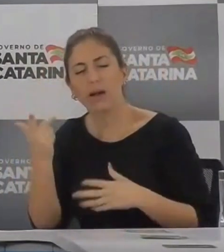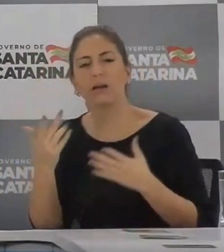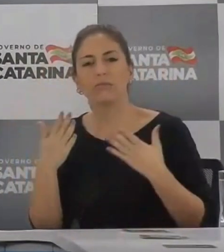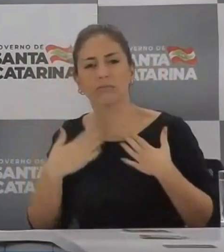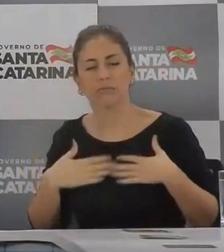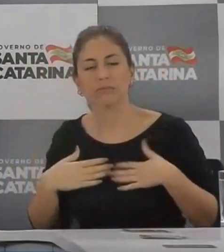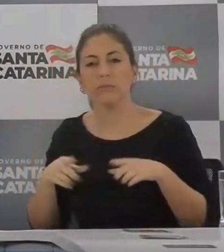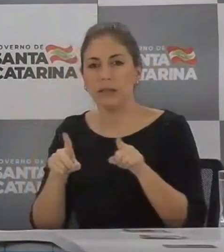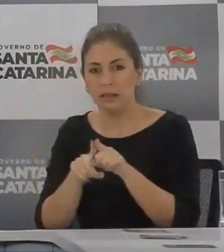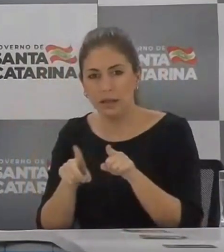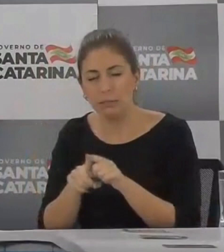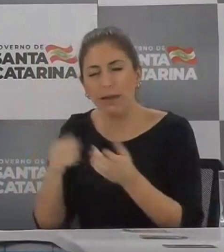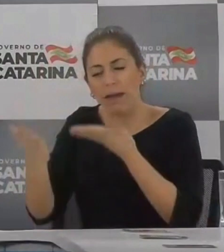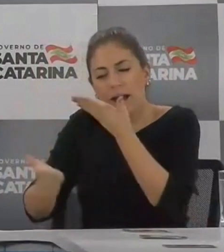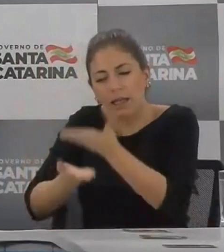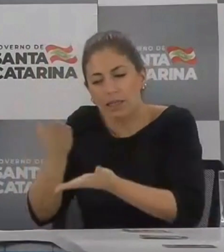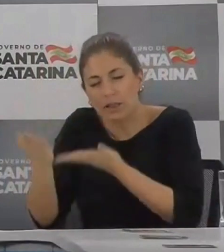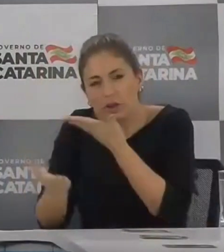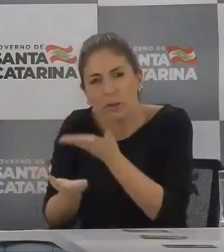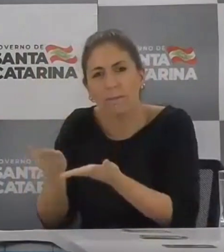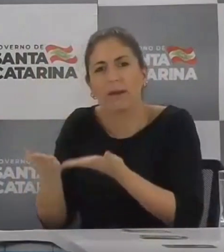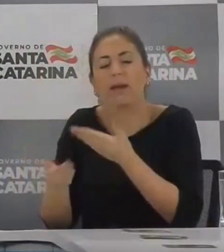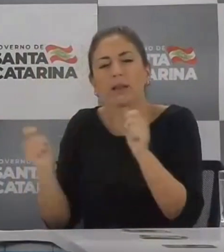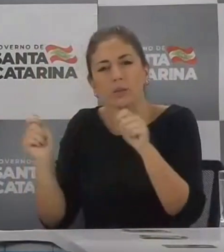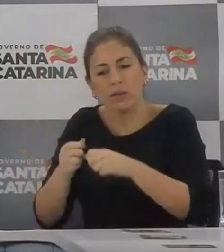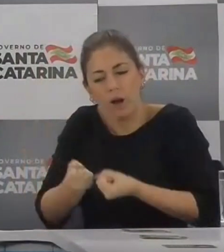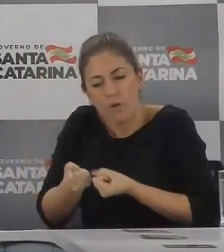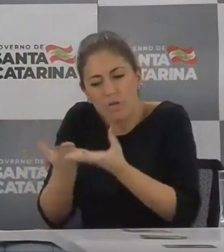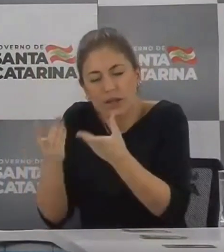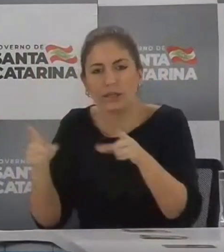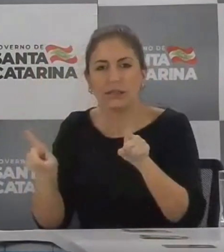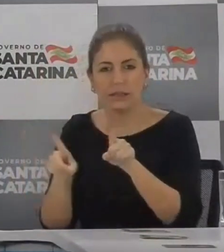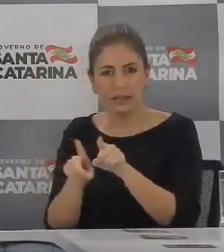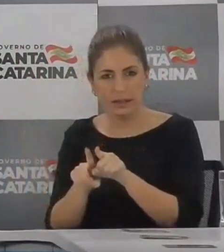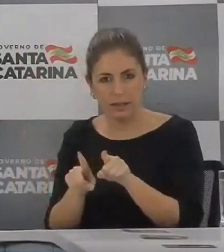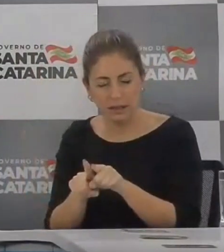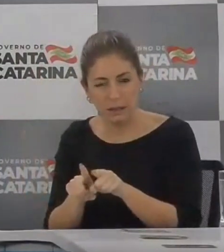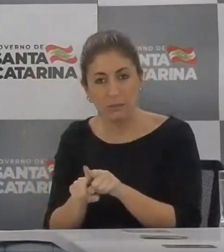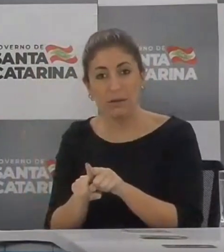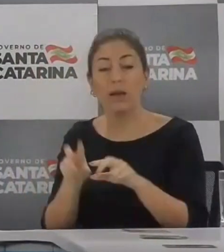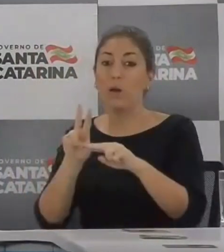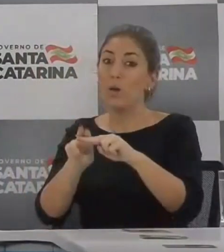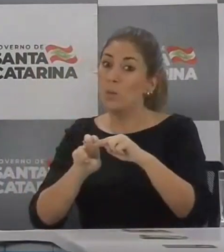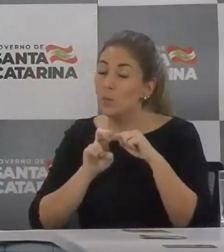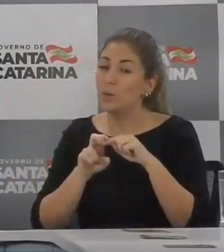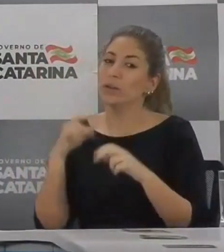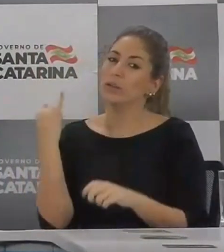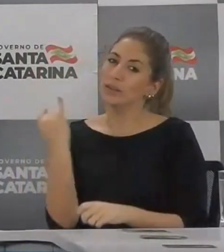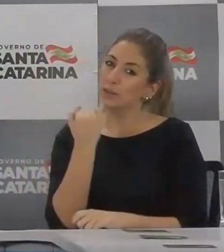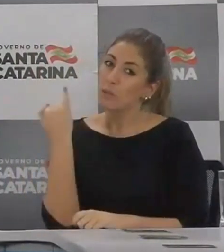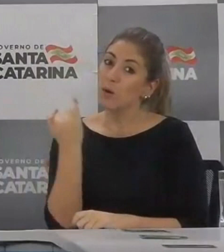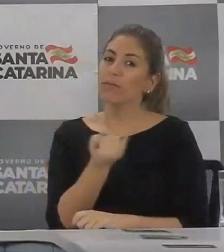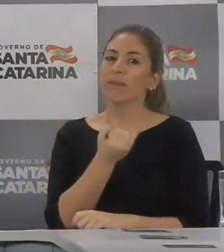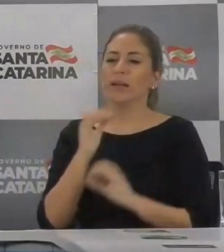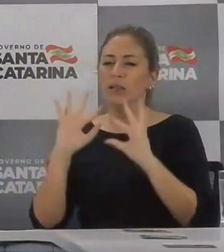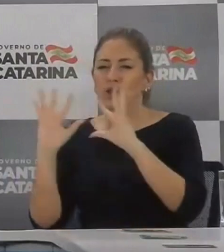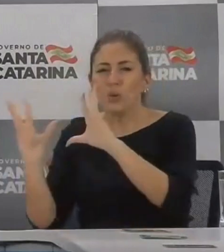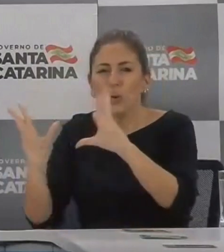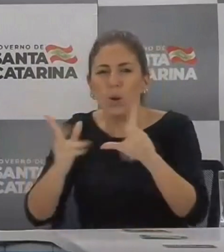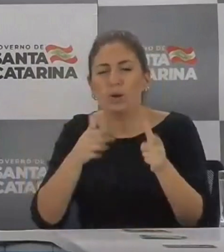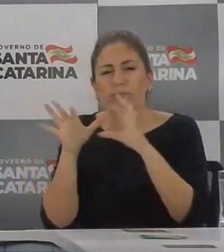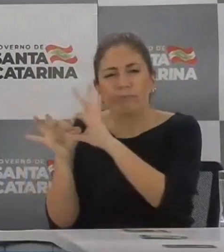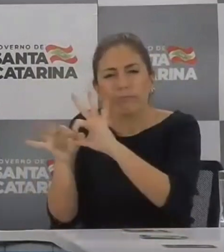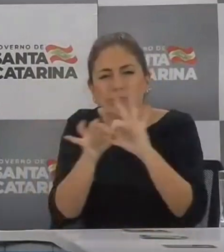estabilizado, e tão logo esse paciente possa ser liberado, retornar à sua casa. Por isso, a importância da participação de todos. Primeiro,